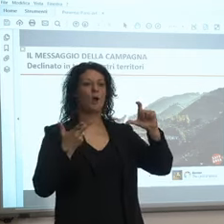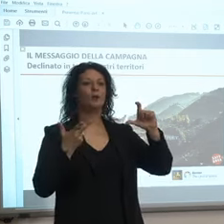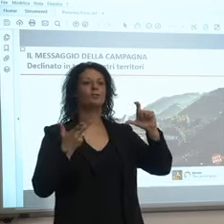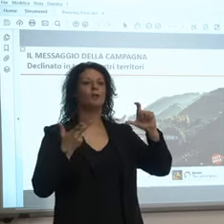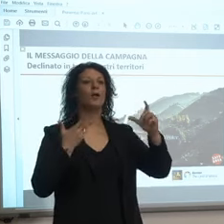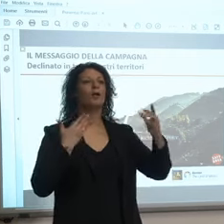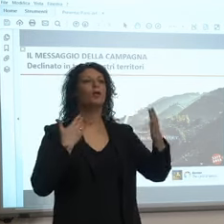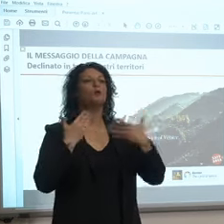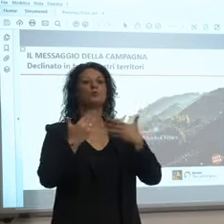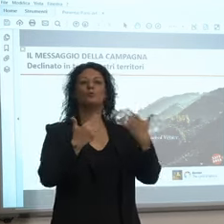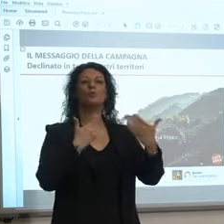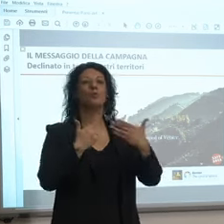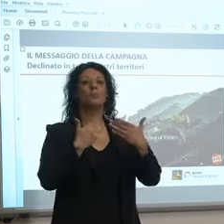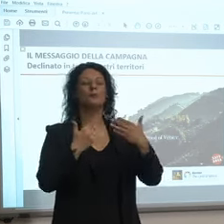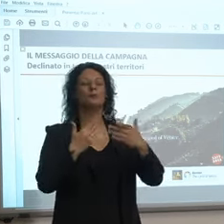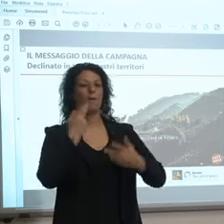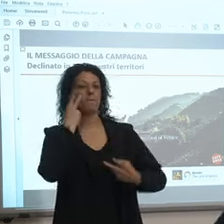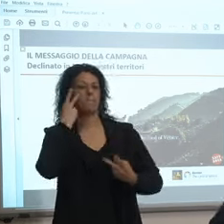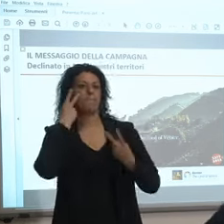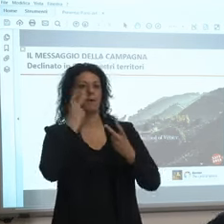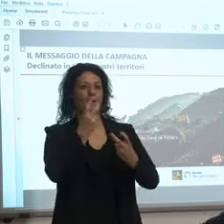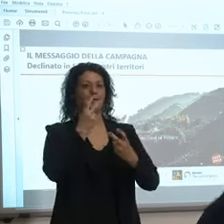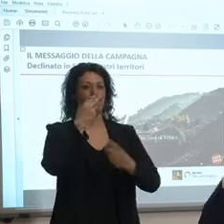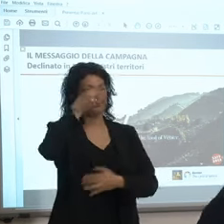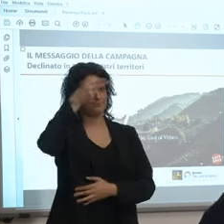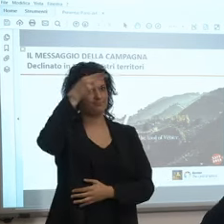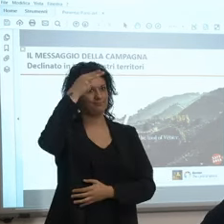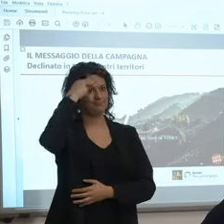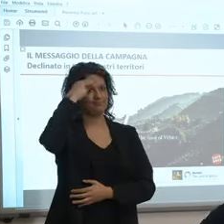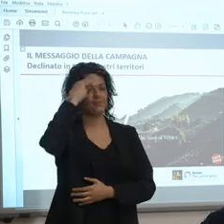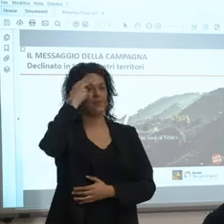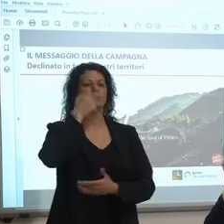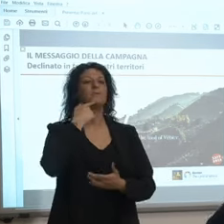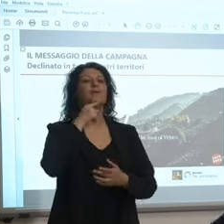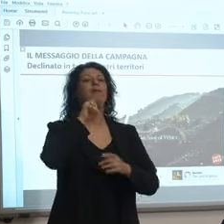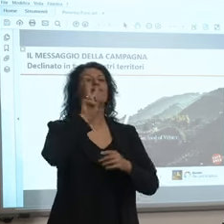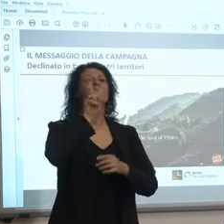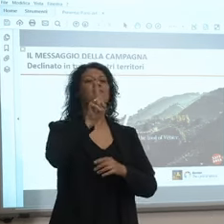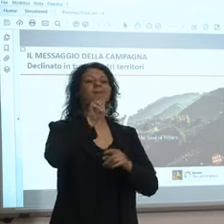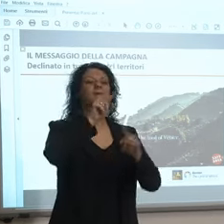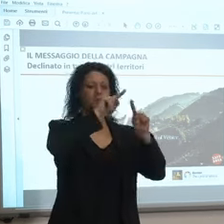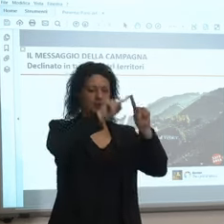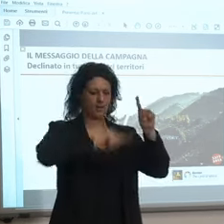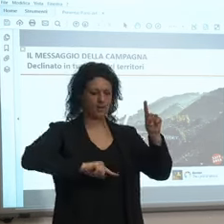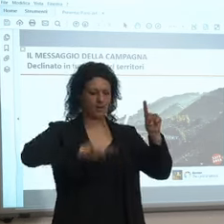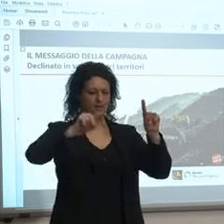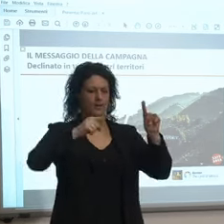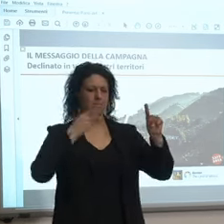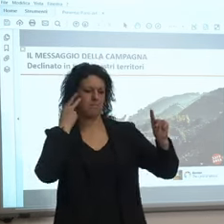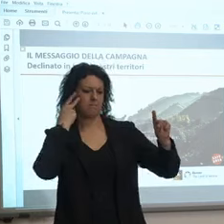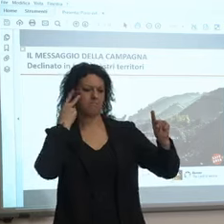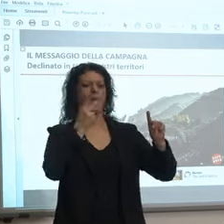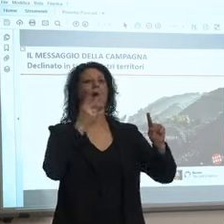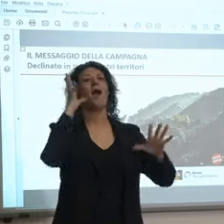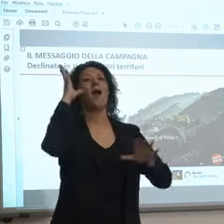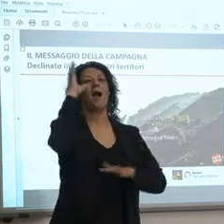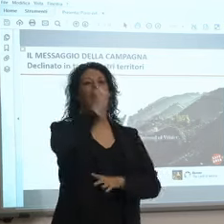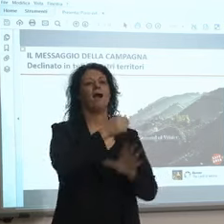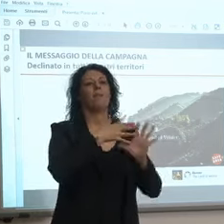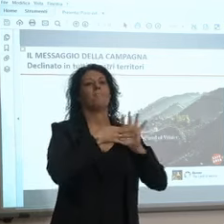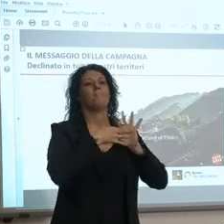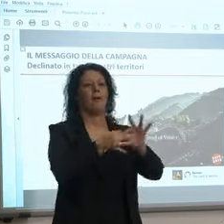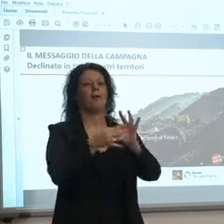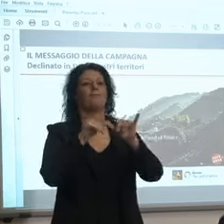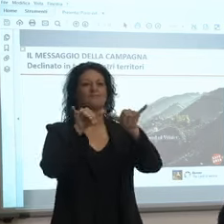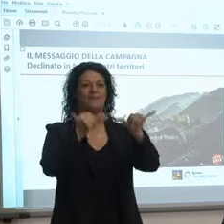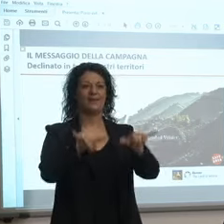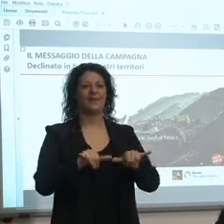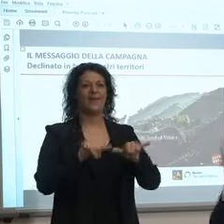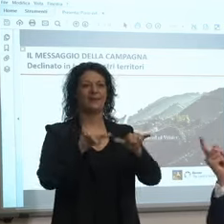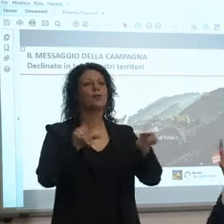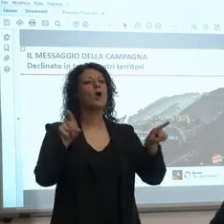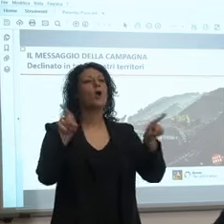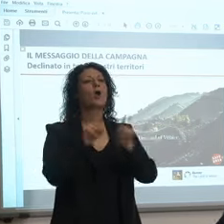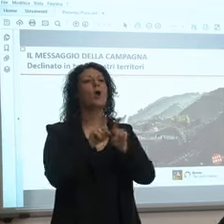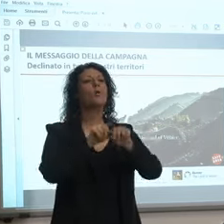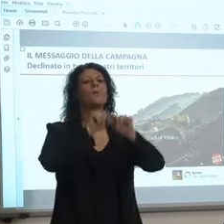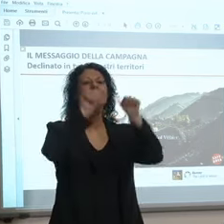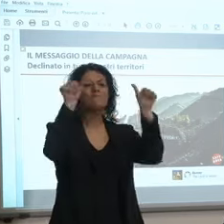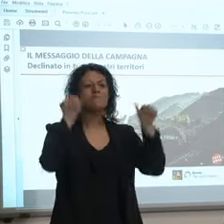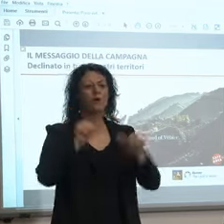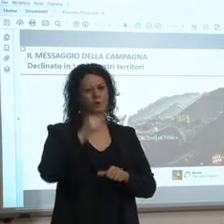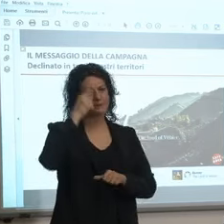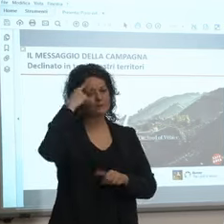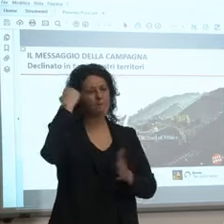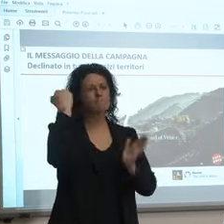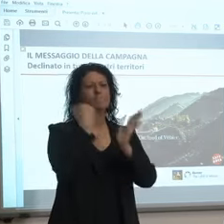nemmeno più una scritta Veneto the land of Venice ma avere questa V questa V che ci identifica come per esempio alla Nike con il segno